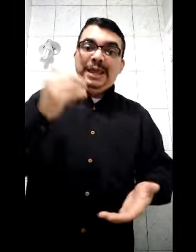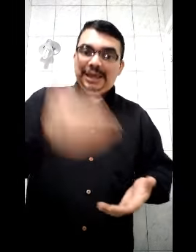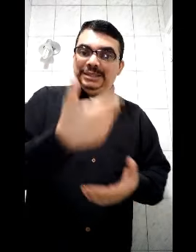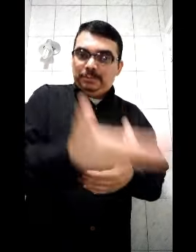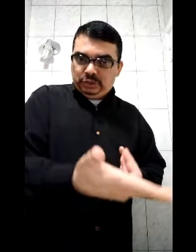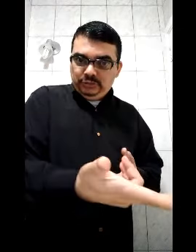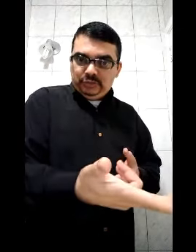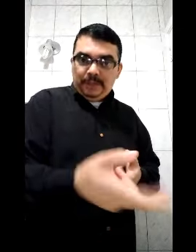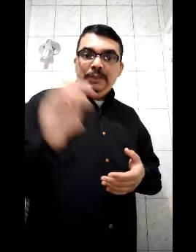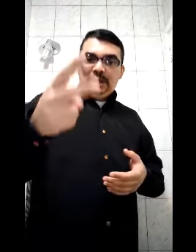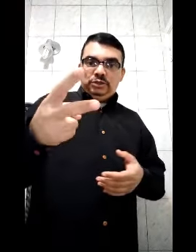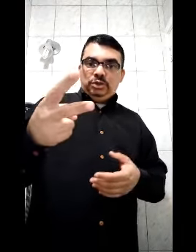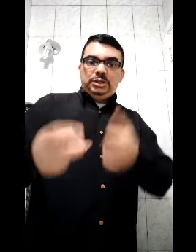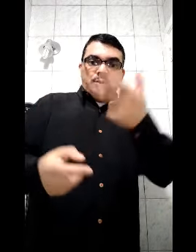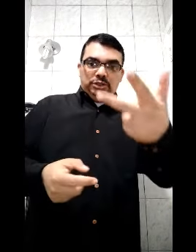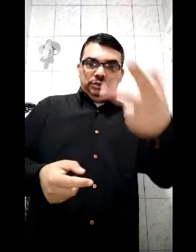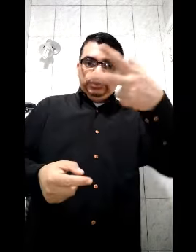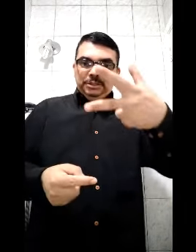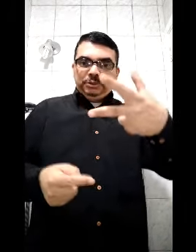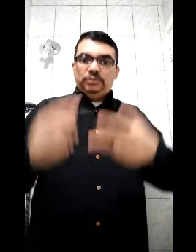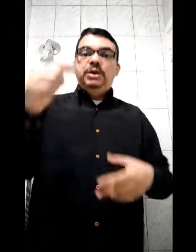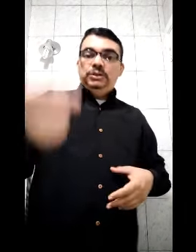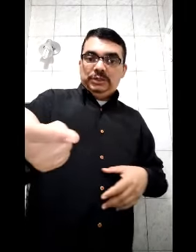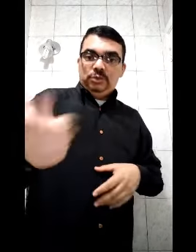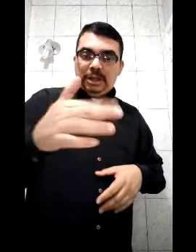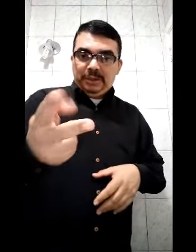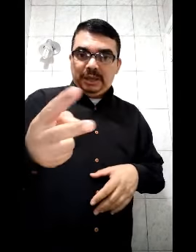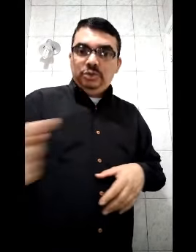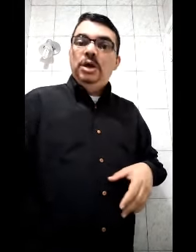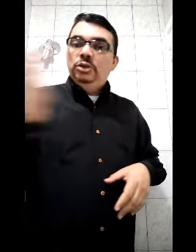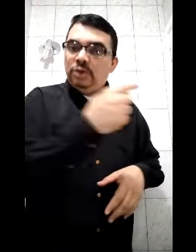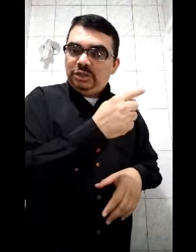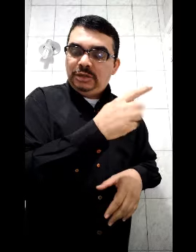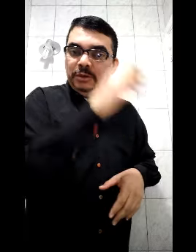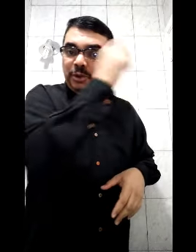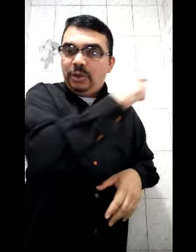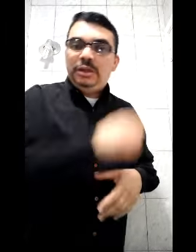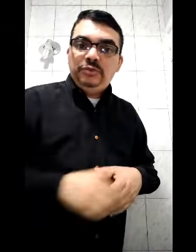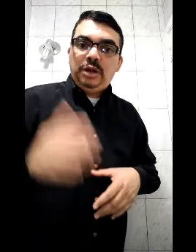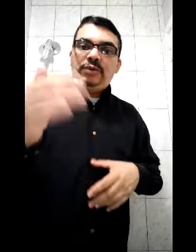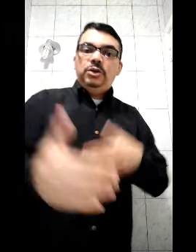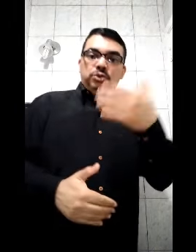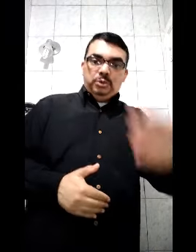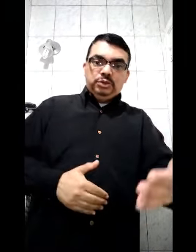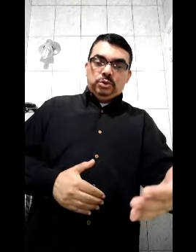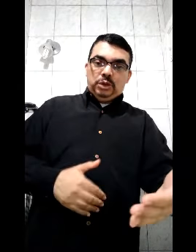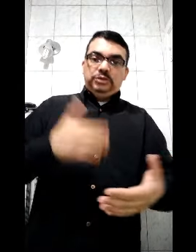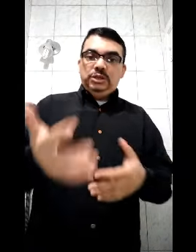receptivo, tá? Existe um setor ativo e receptivo. Você não sabe o é isso? Só se inscrever no meu canal, tem vídeo lá falando sobre o setor ativo e